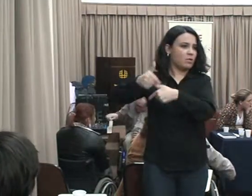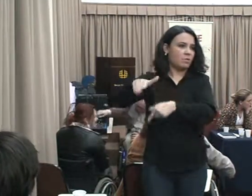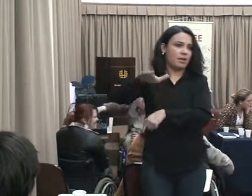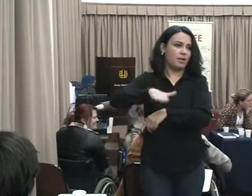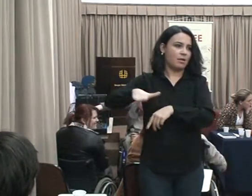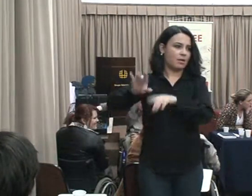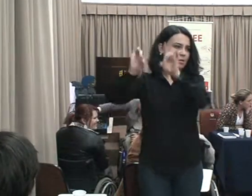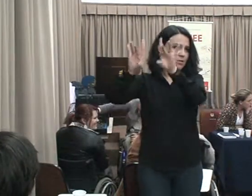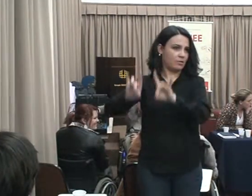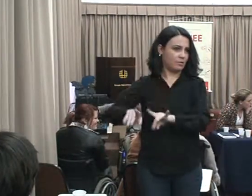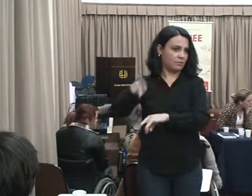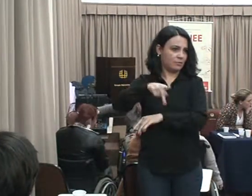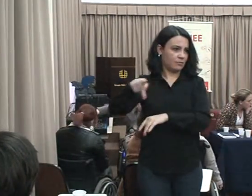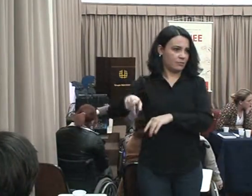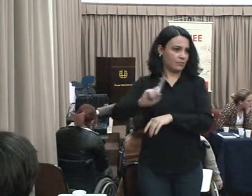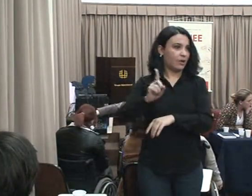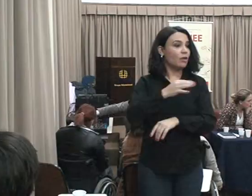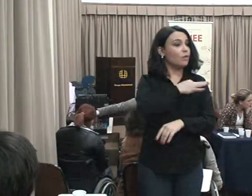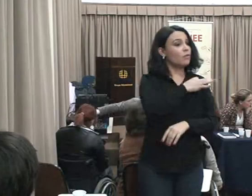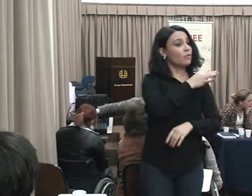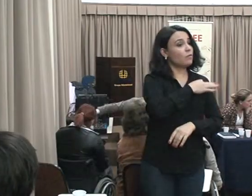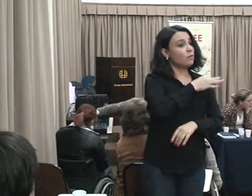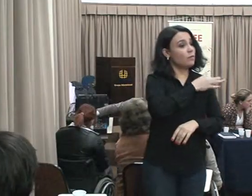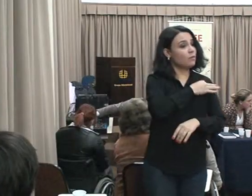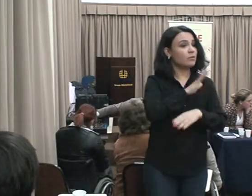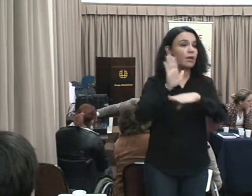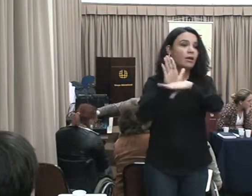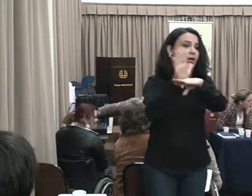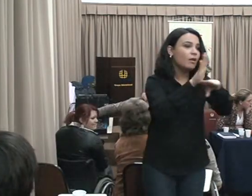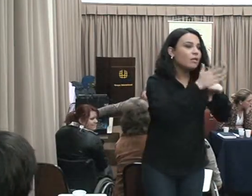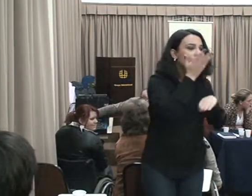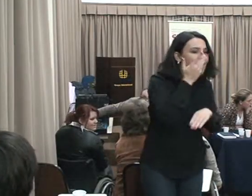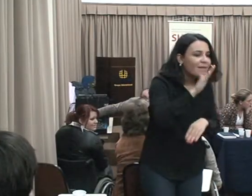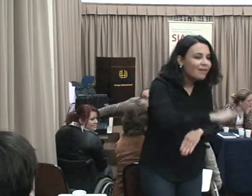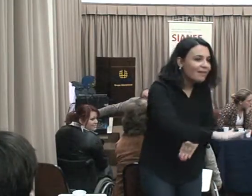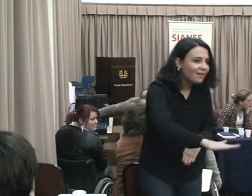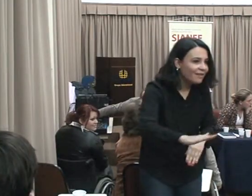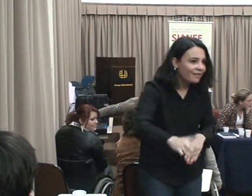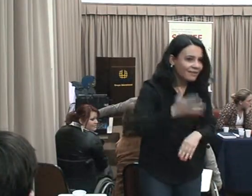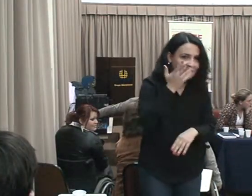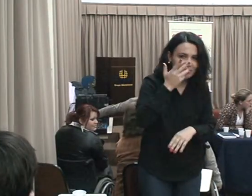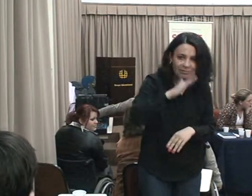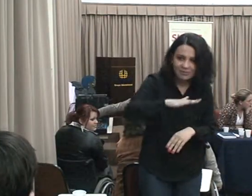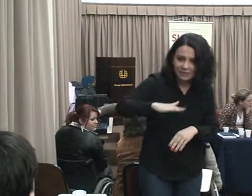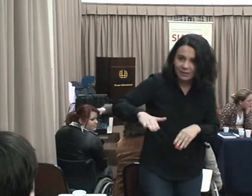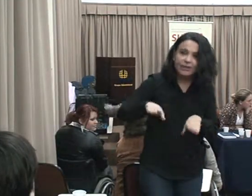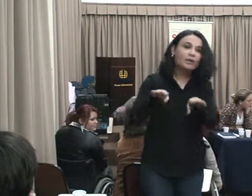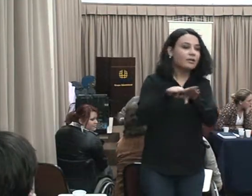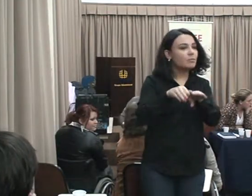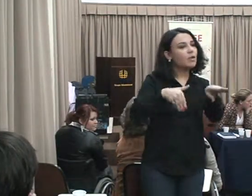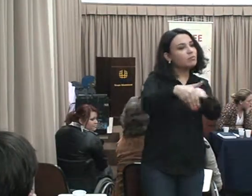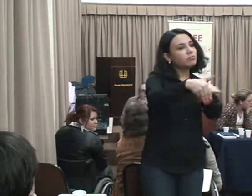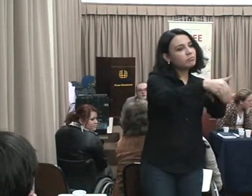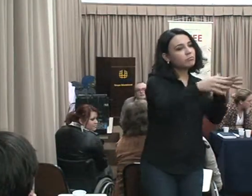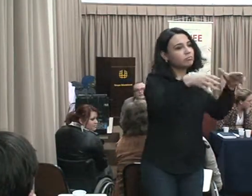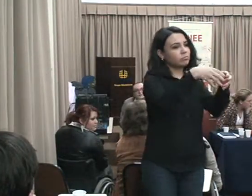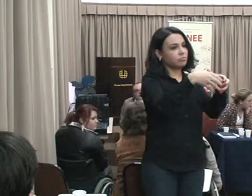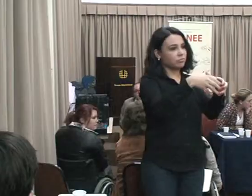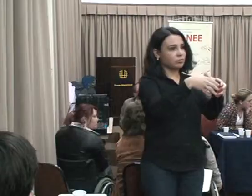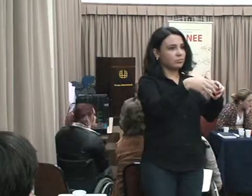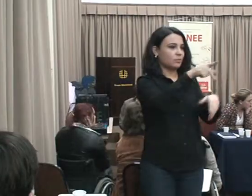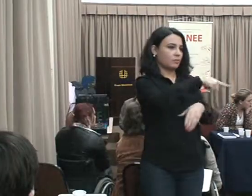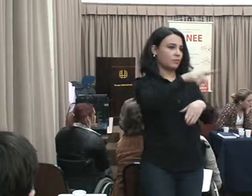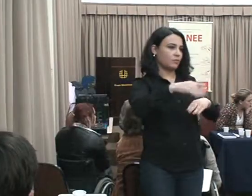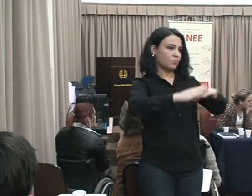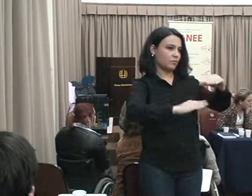especialização Mas eu sou voluntária Para lidar com criança pequena E agora eu estou na qualificação Qualificação